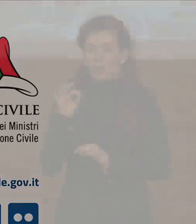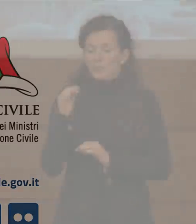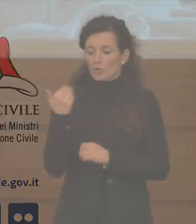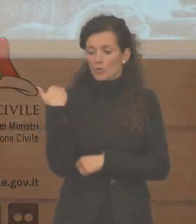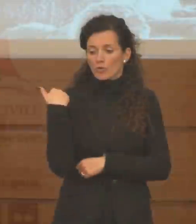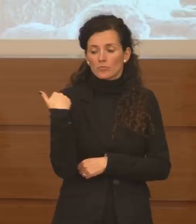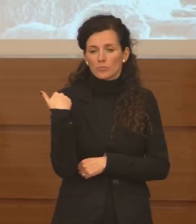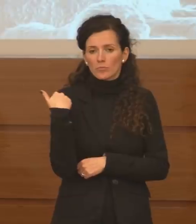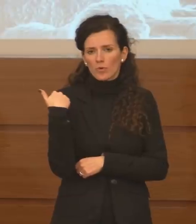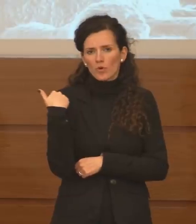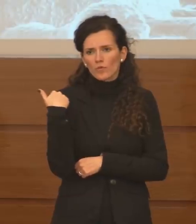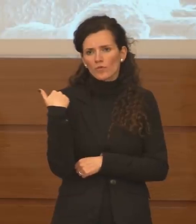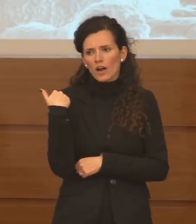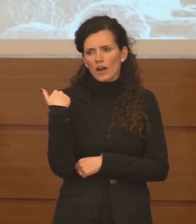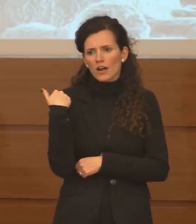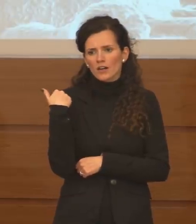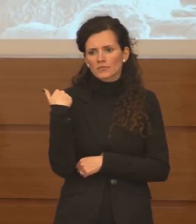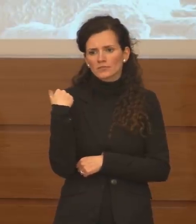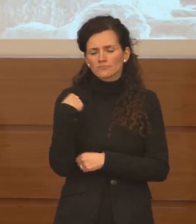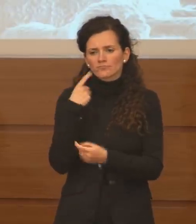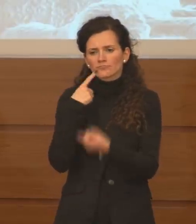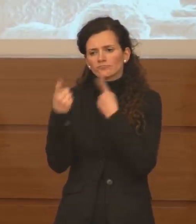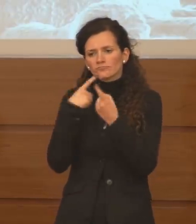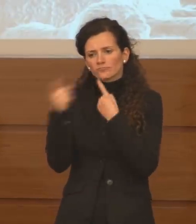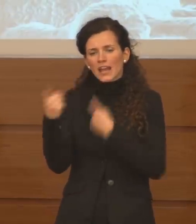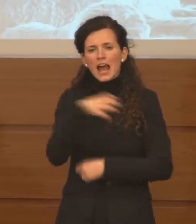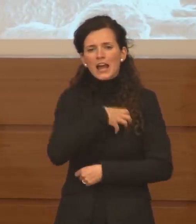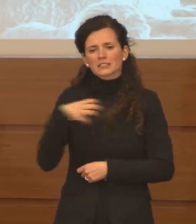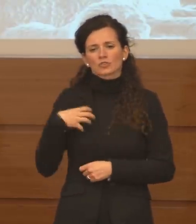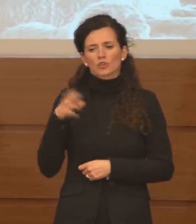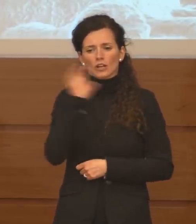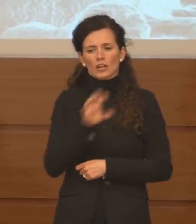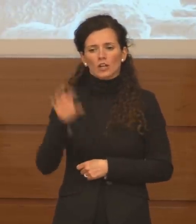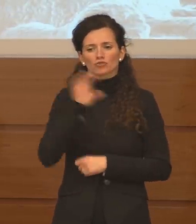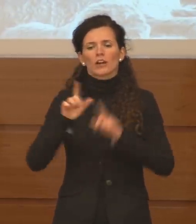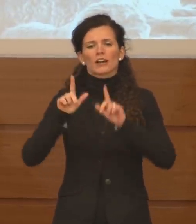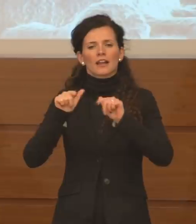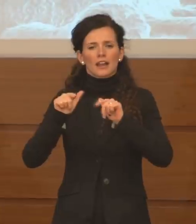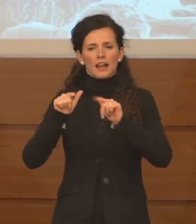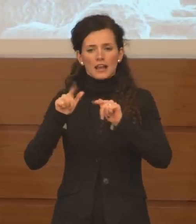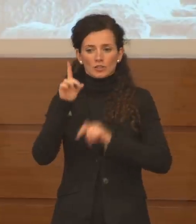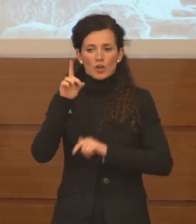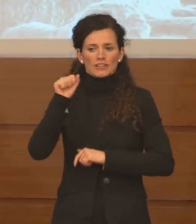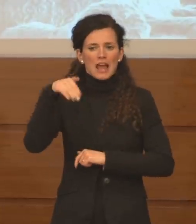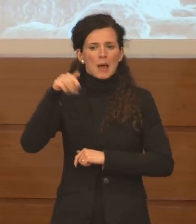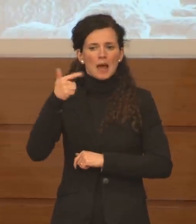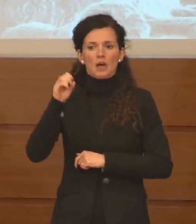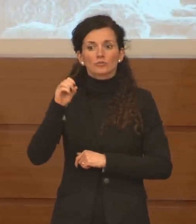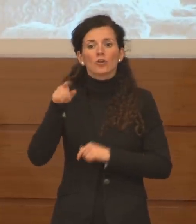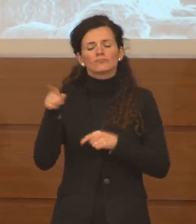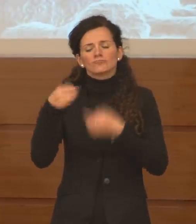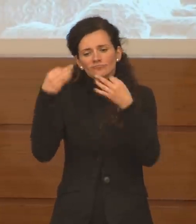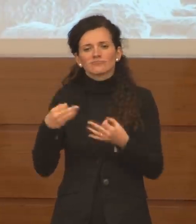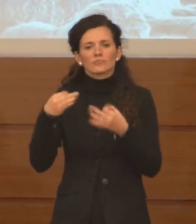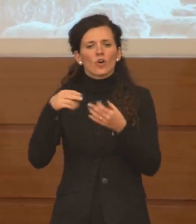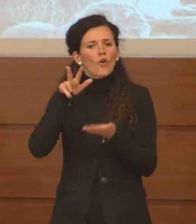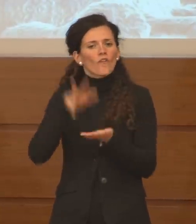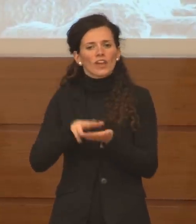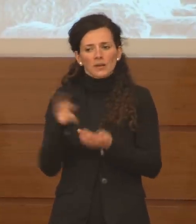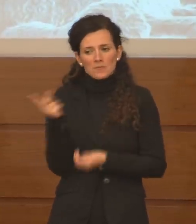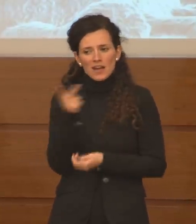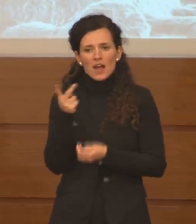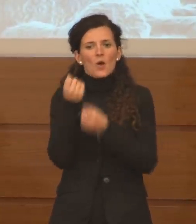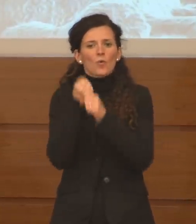Con l'assessore regionale del Lazio D'Amato e mi conferma che sono guariti